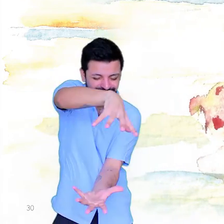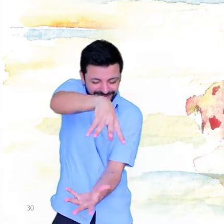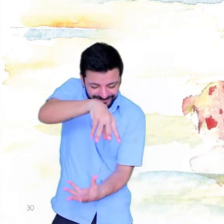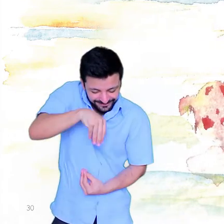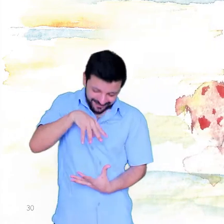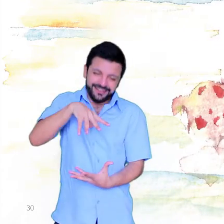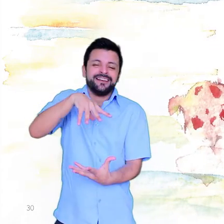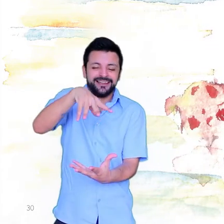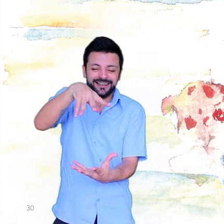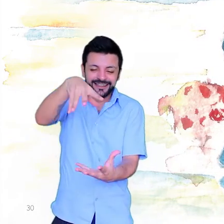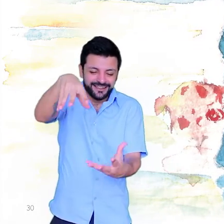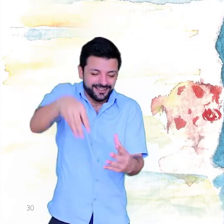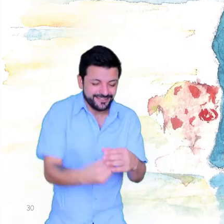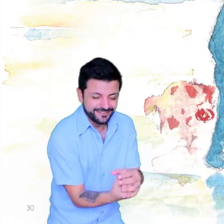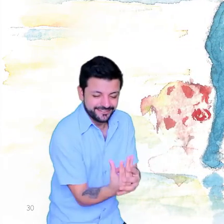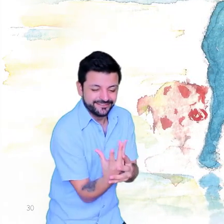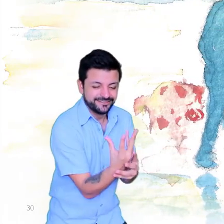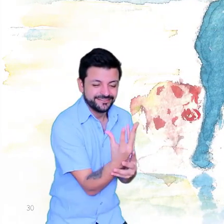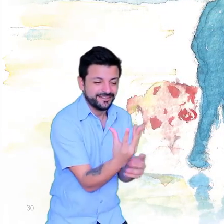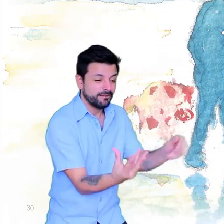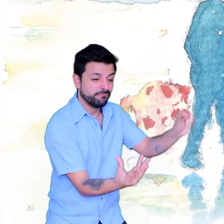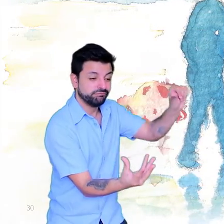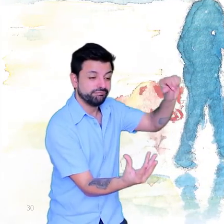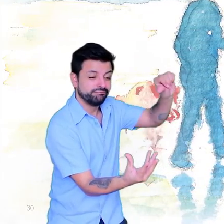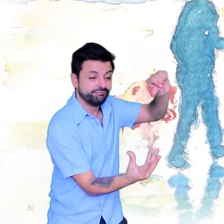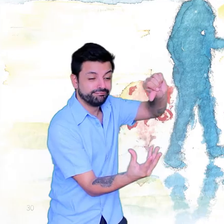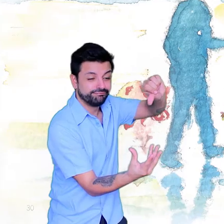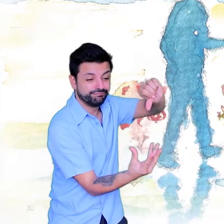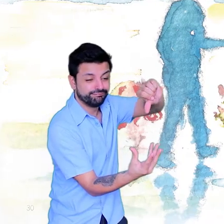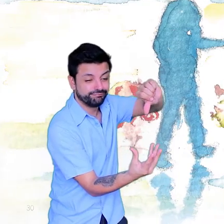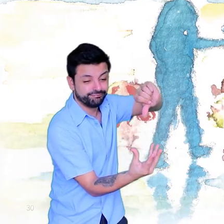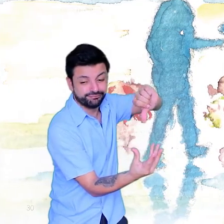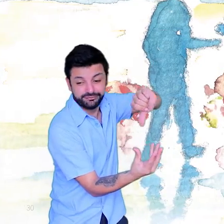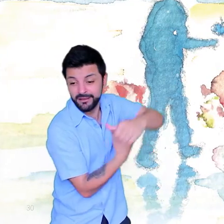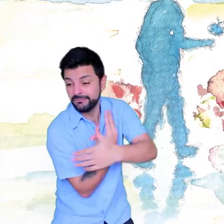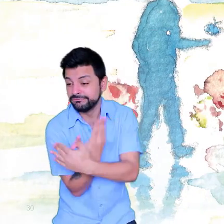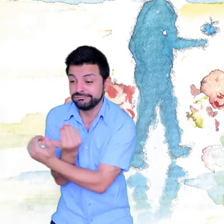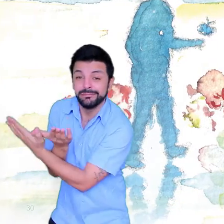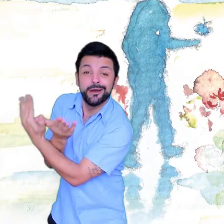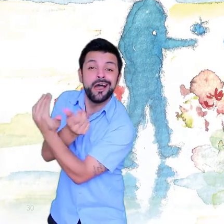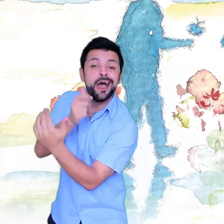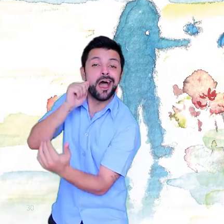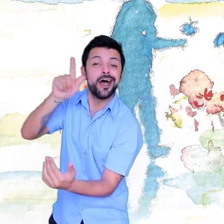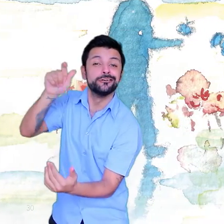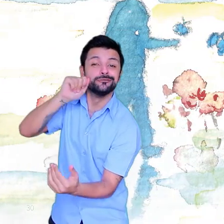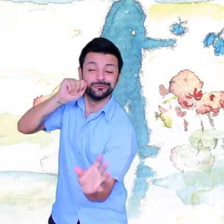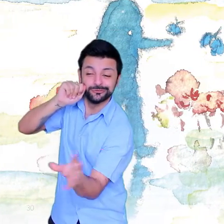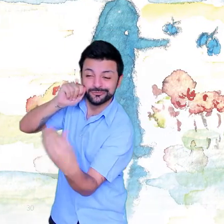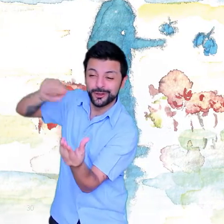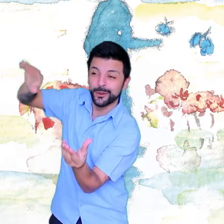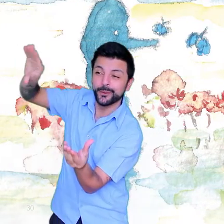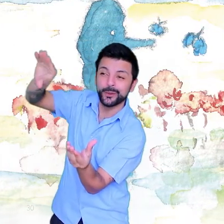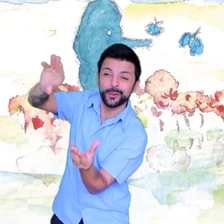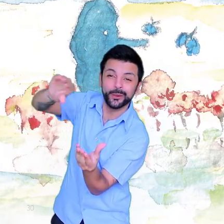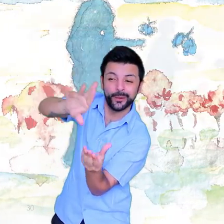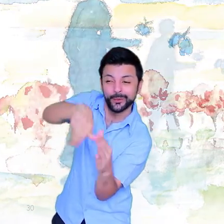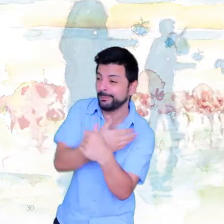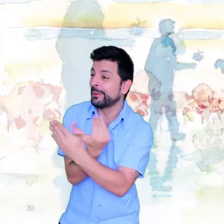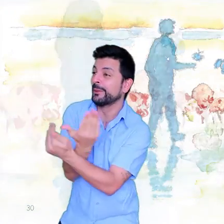Vi uma borboleta azul beijando as flores Ela foi embora Às vezes